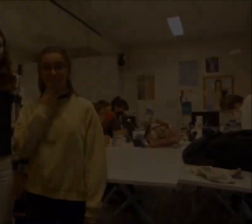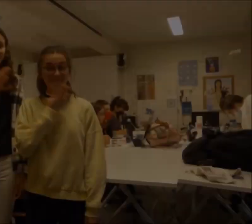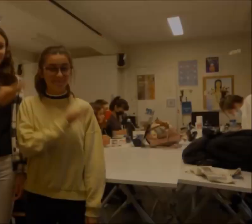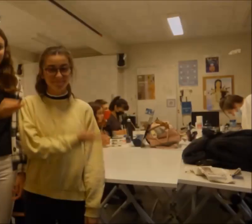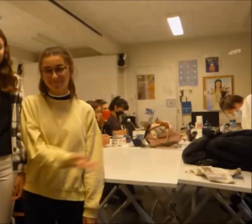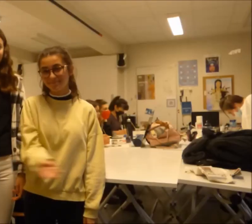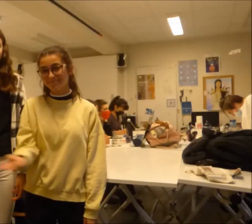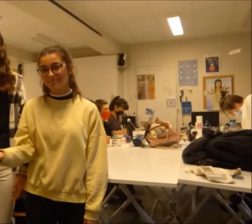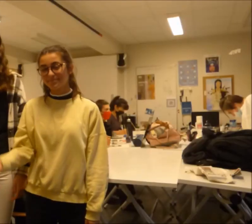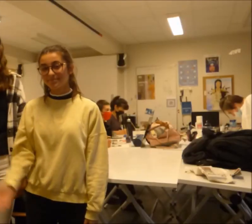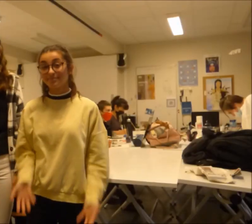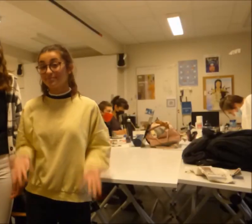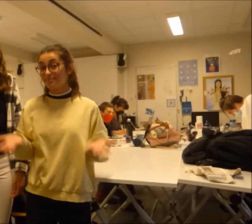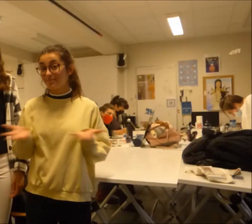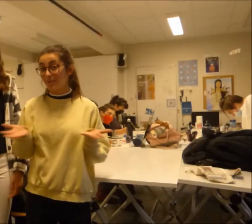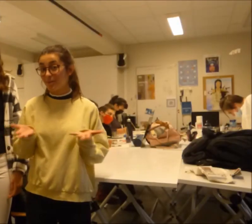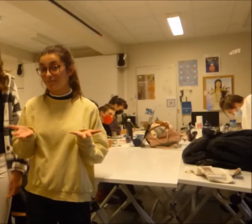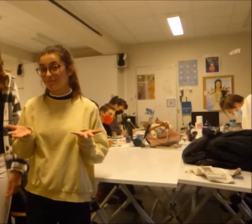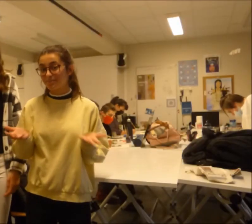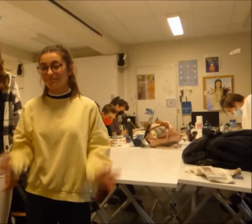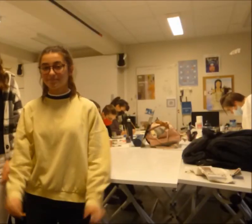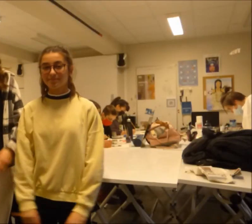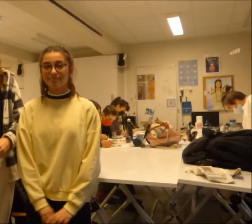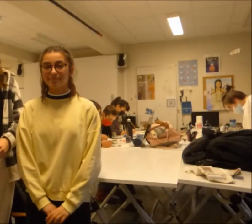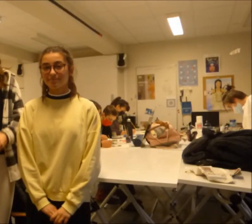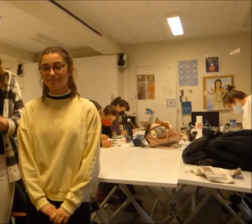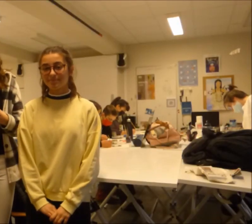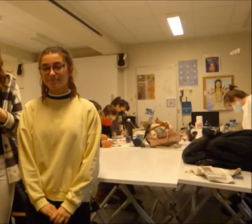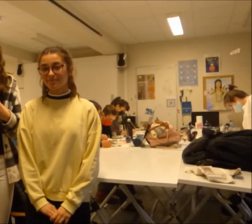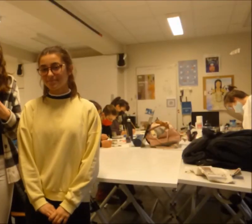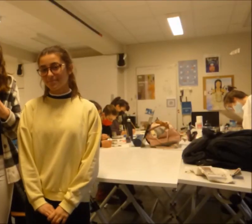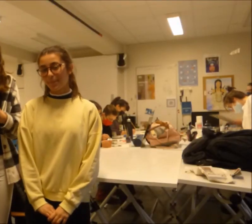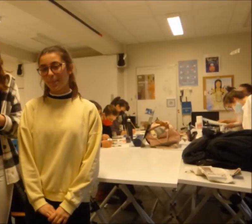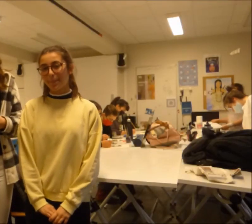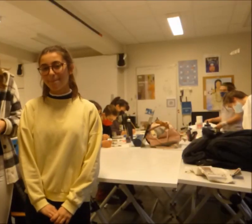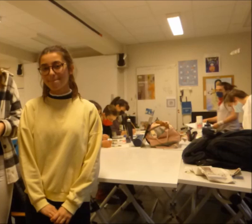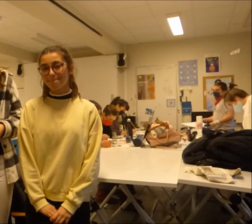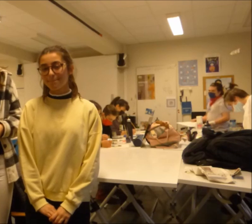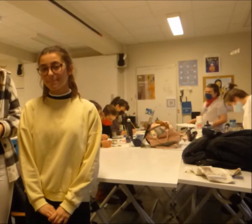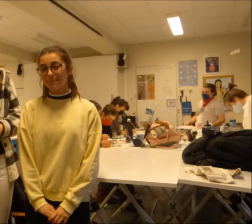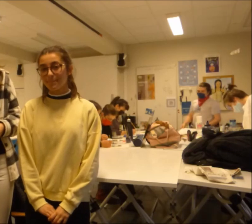Bonjour ! Que va-t vous présenter ? L'option Art Plastique